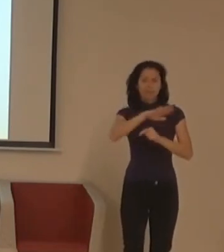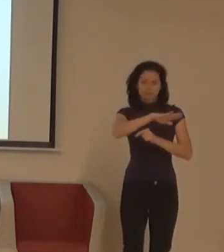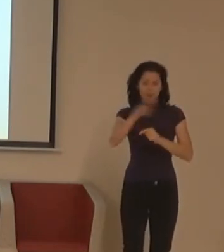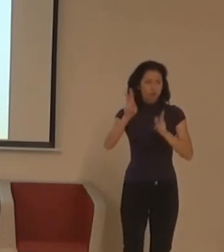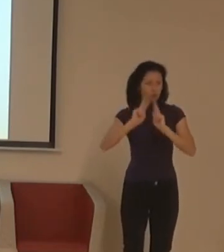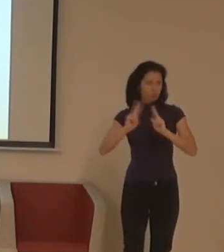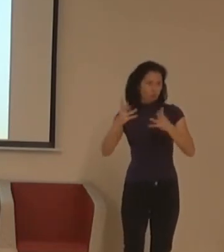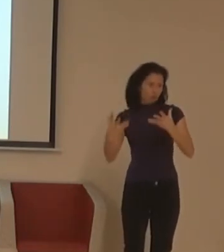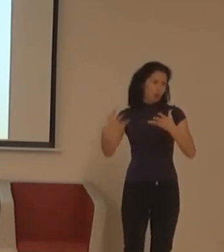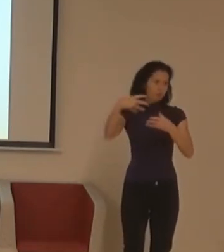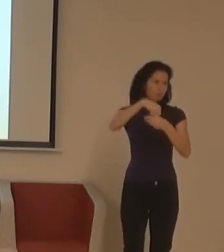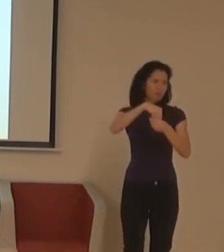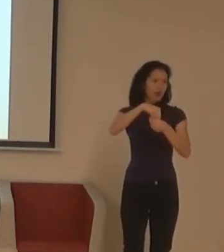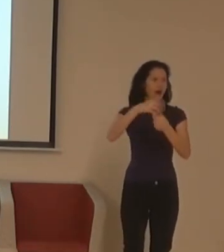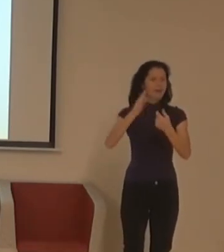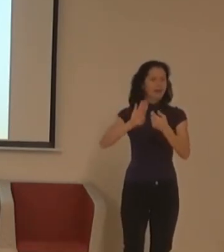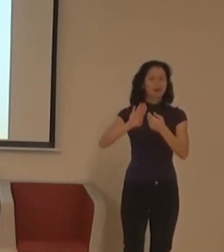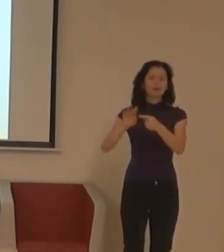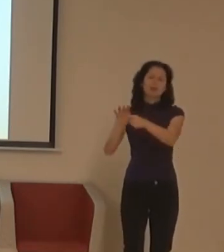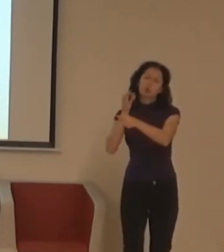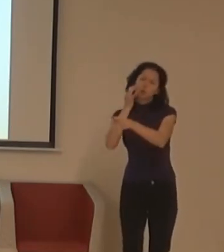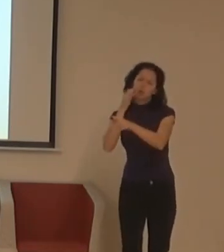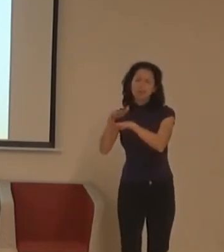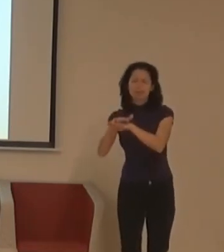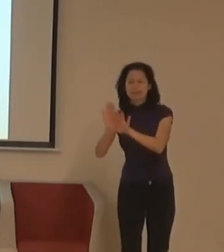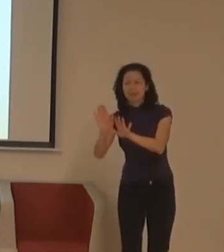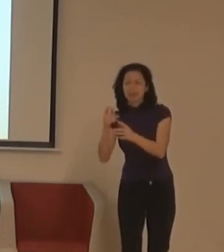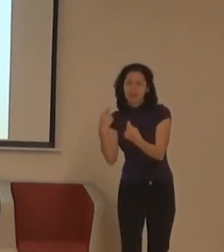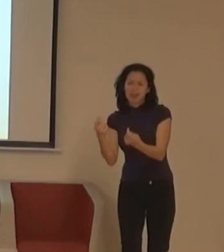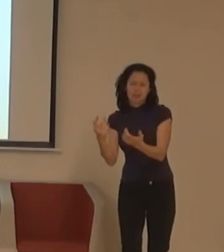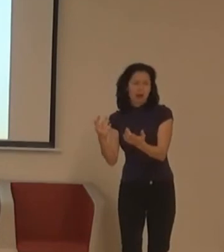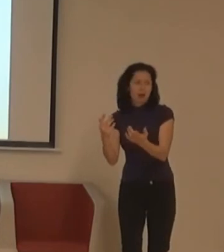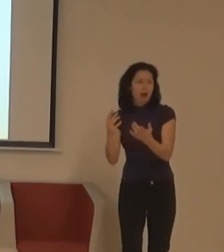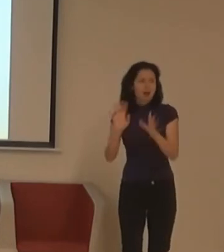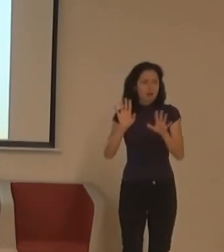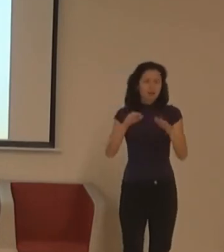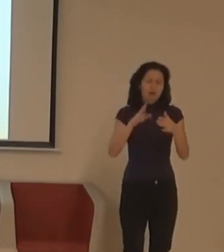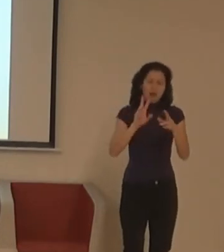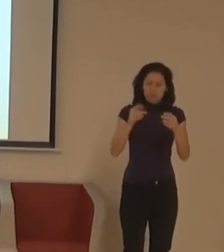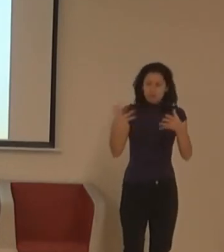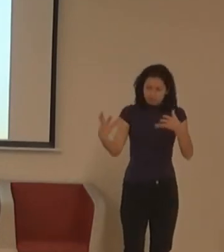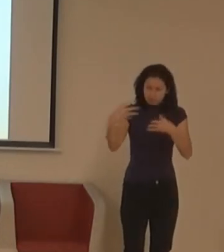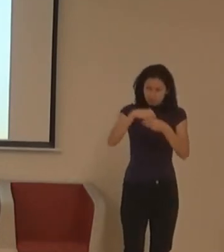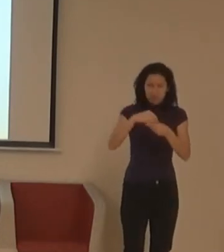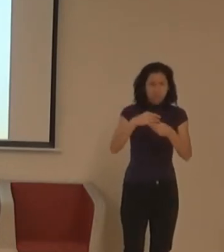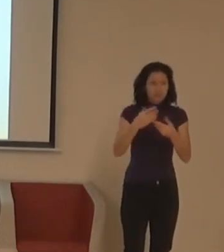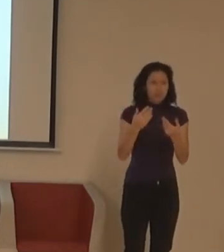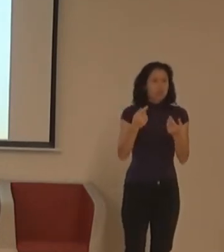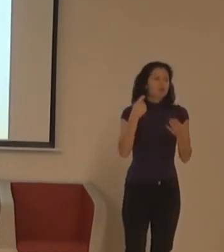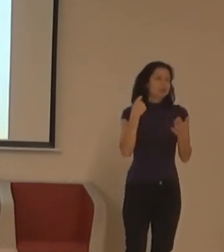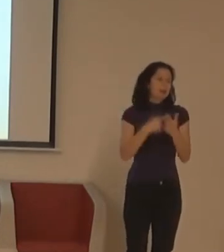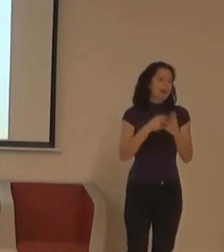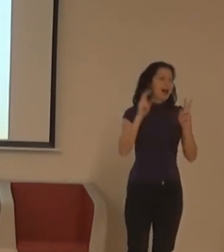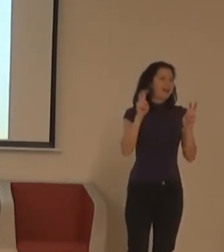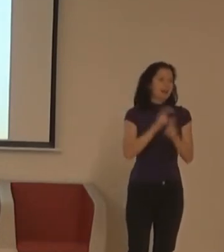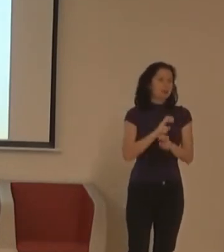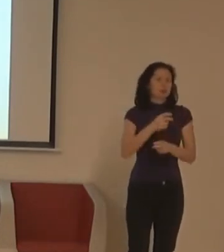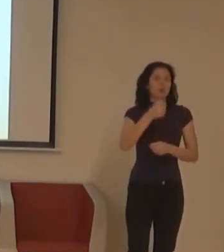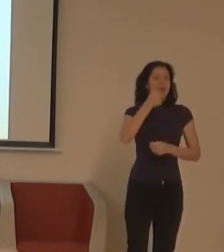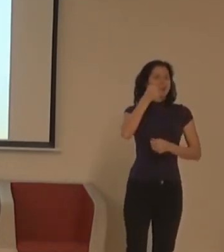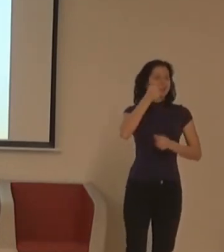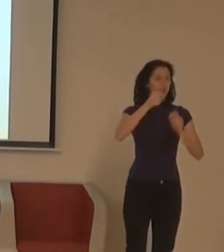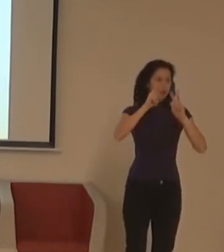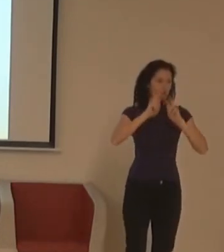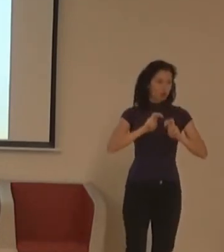všech. Neexistuje nějaké jedno konkrétní, dokonalé řešení, který tady pokud vymyslíme, uděláme, o co vlasíme s